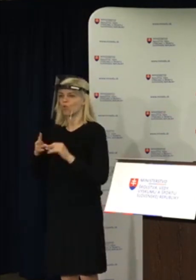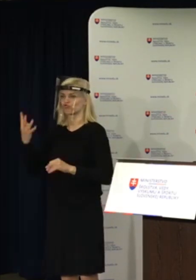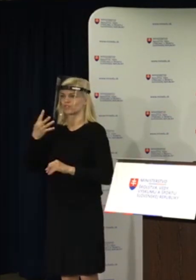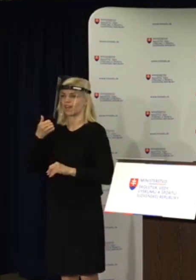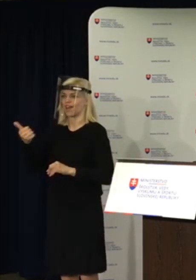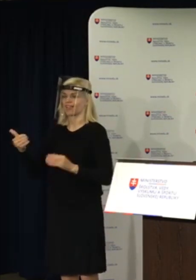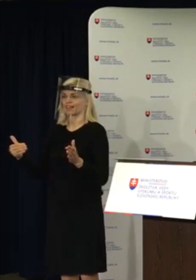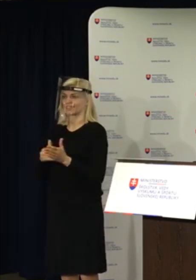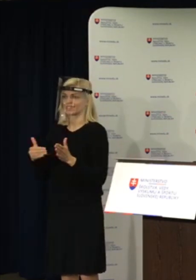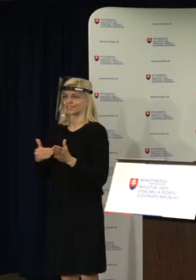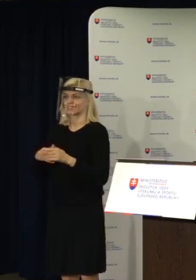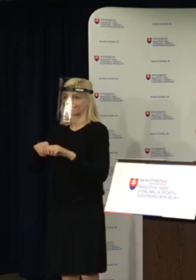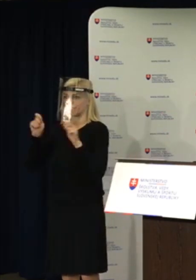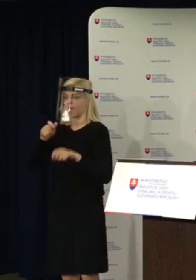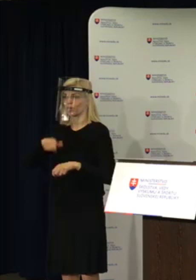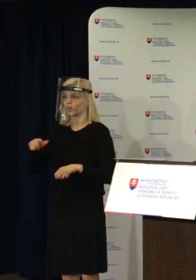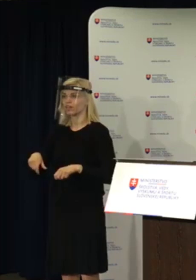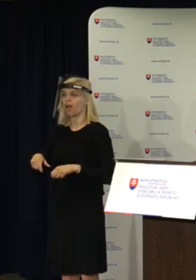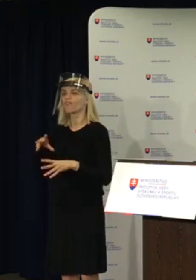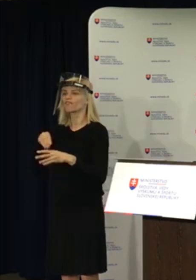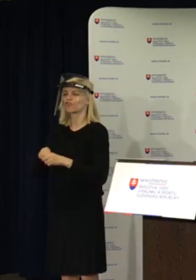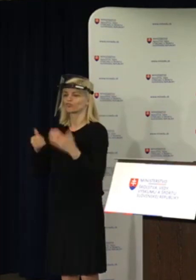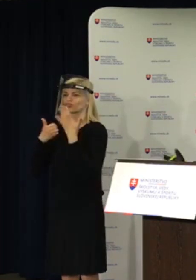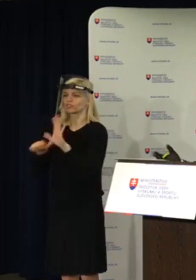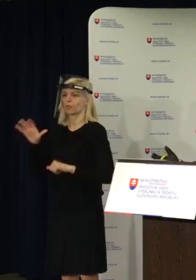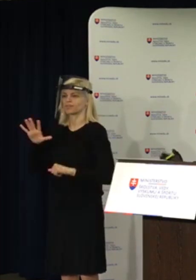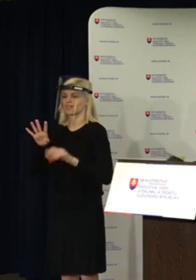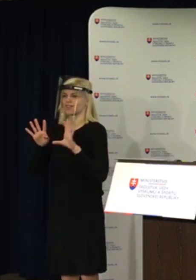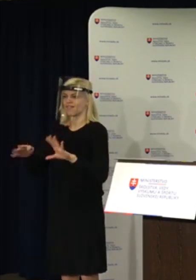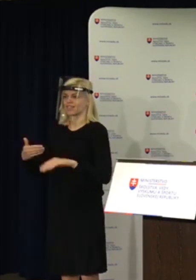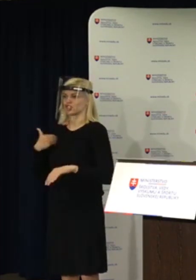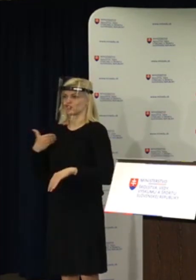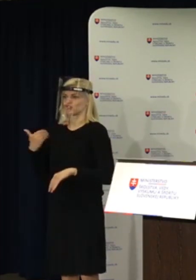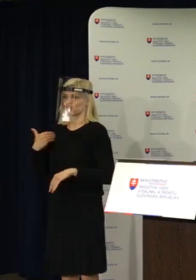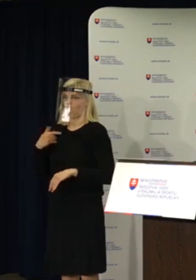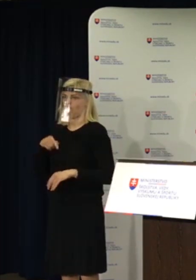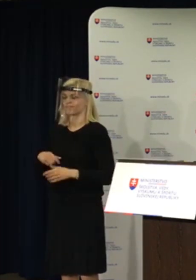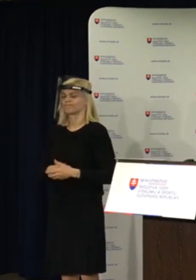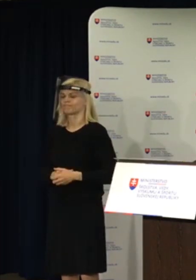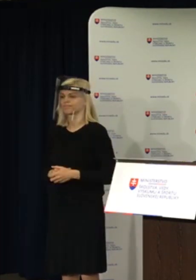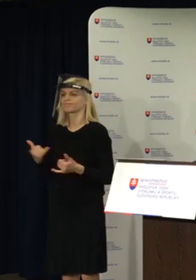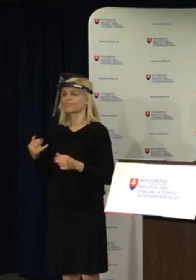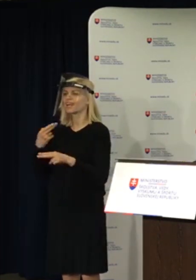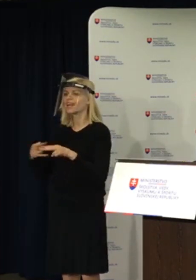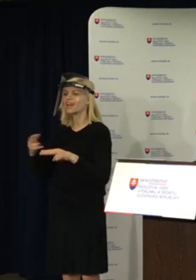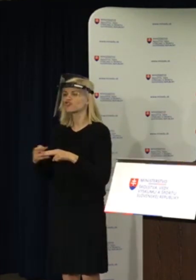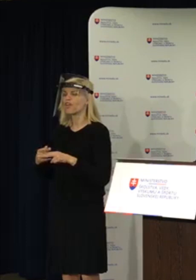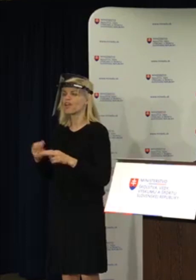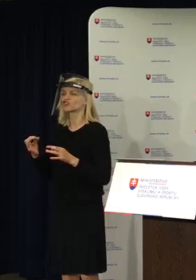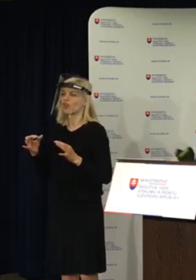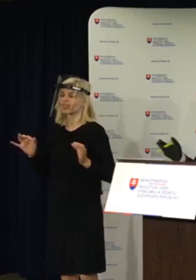na 695 stredných školách. Preto sme prišli s riešením, ktoré je čo najefektívnejšie.